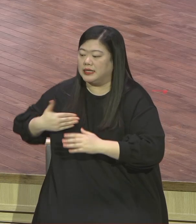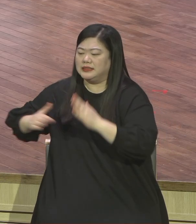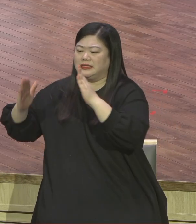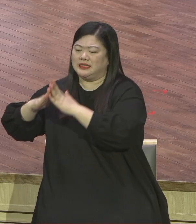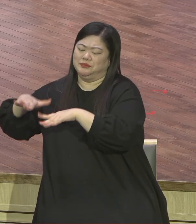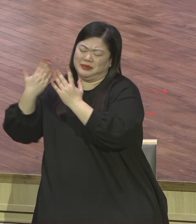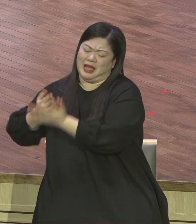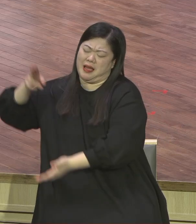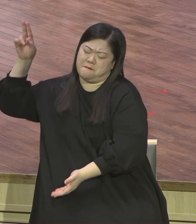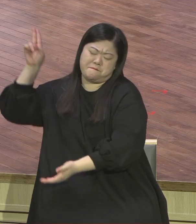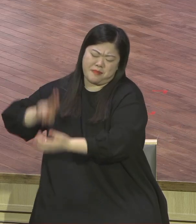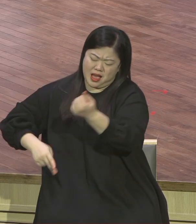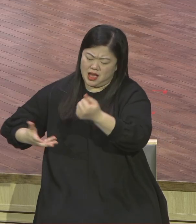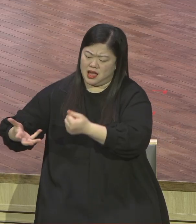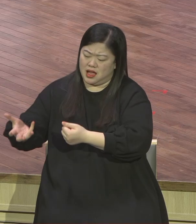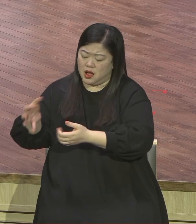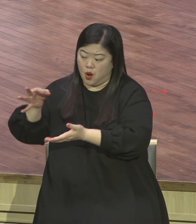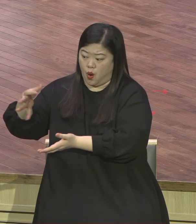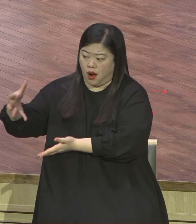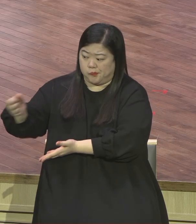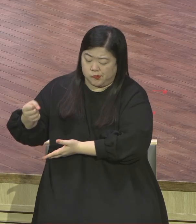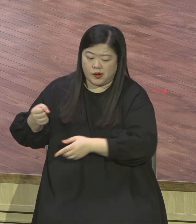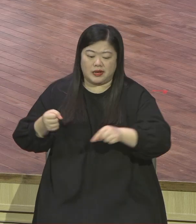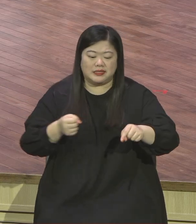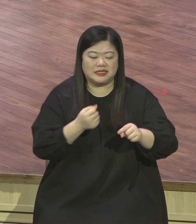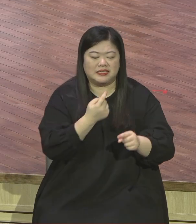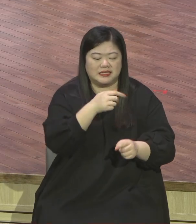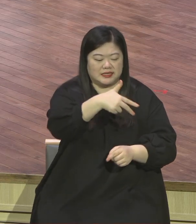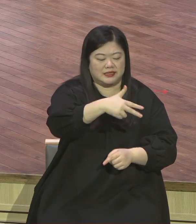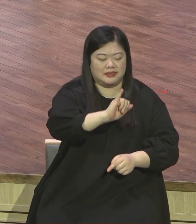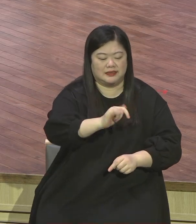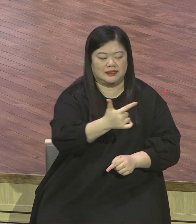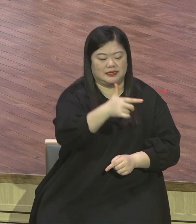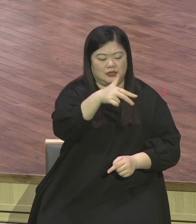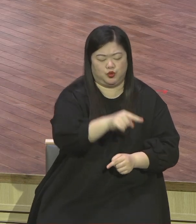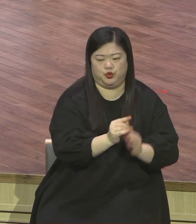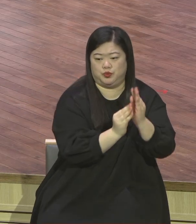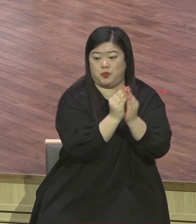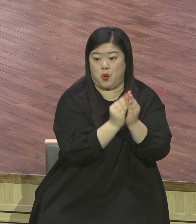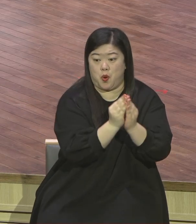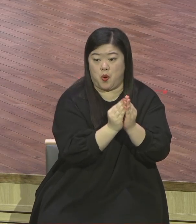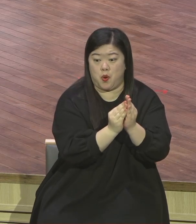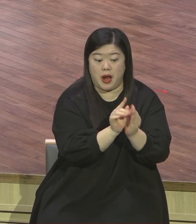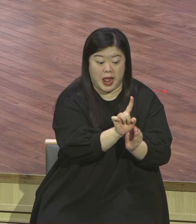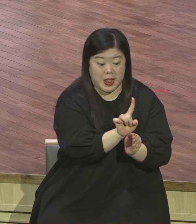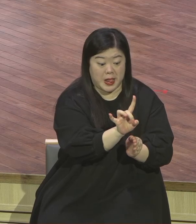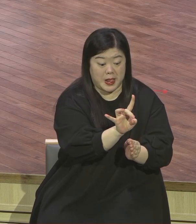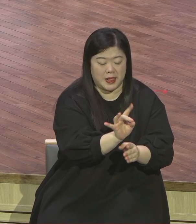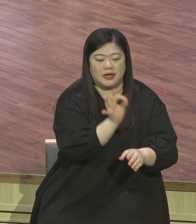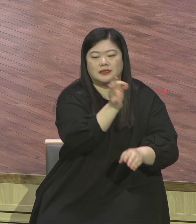사느니라 값진 진주 비유는요 감추인 보아비유와 함께